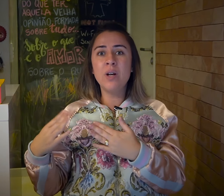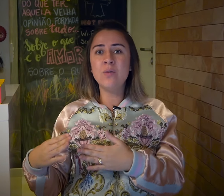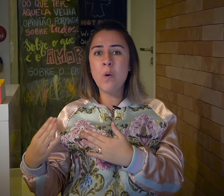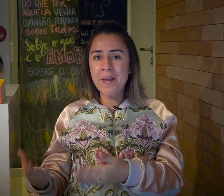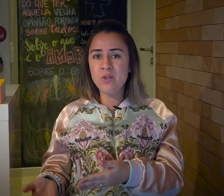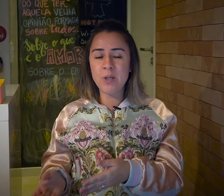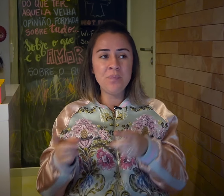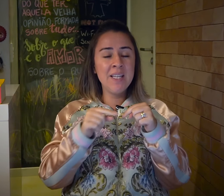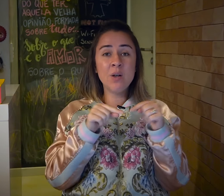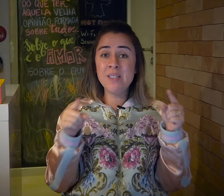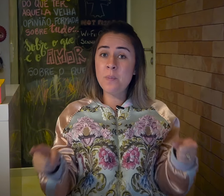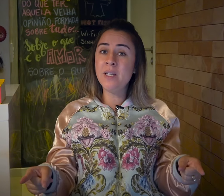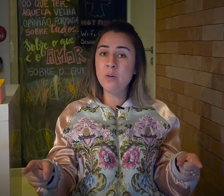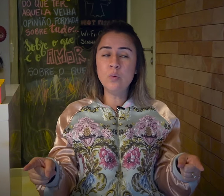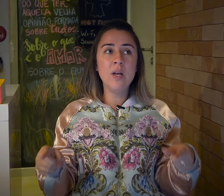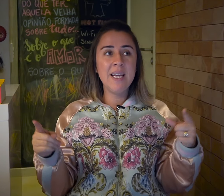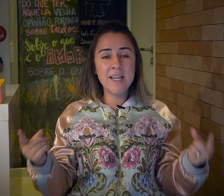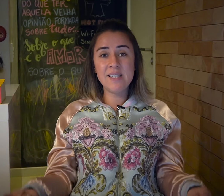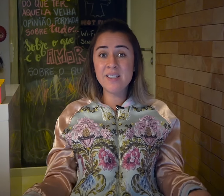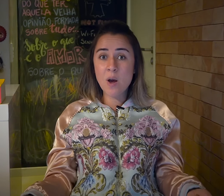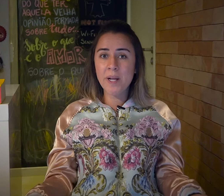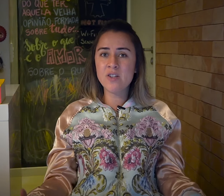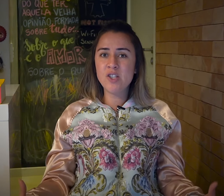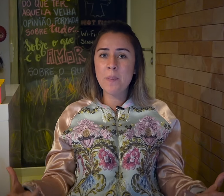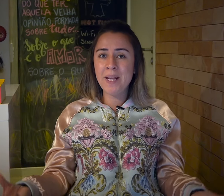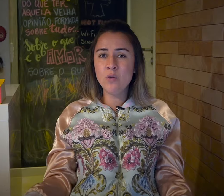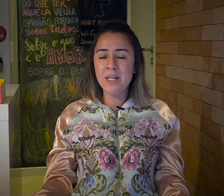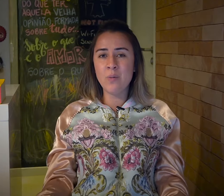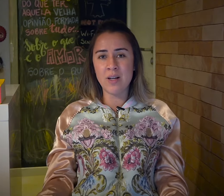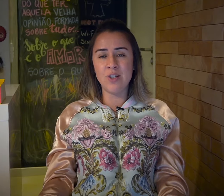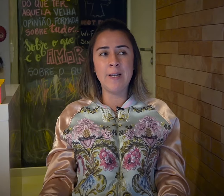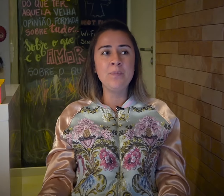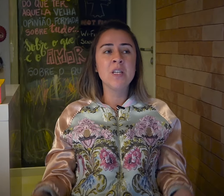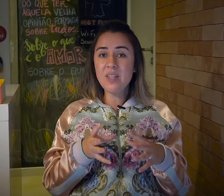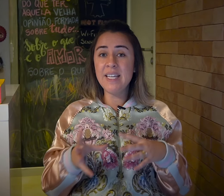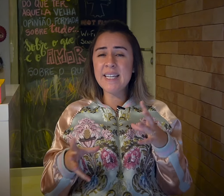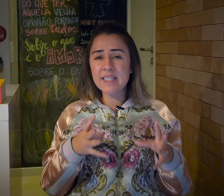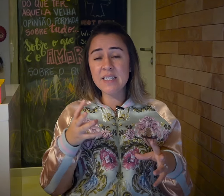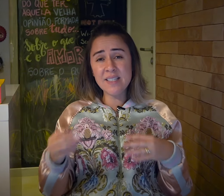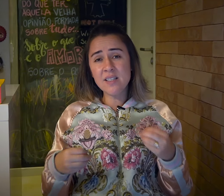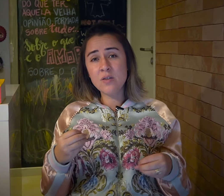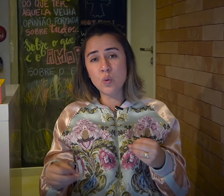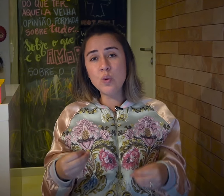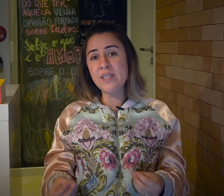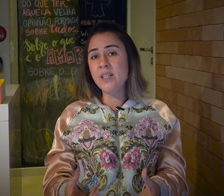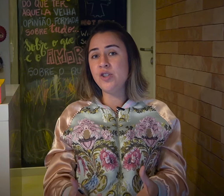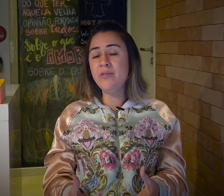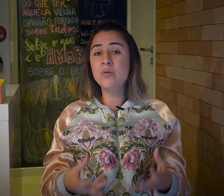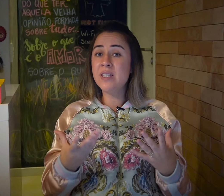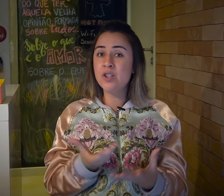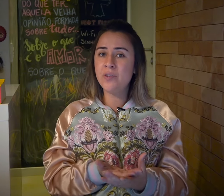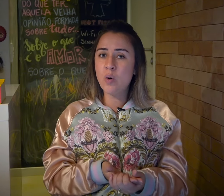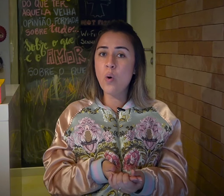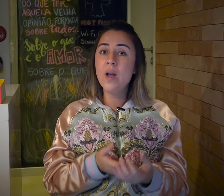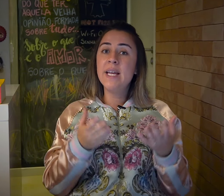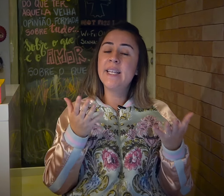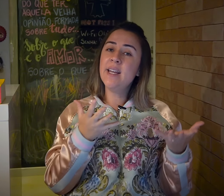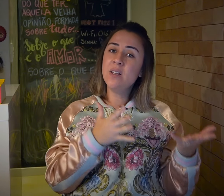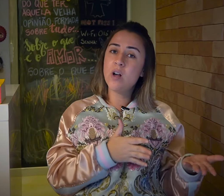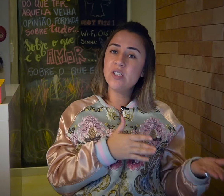gradualmente. Então esse período, ele é essencial pra que a gente aprenda uma linguagem, né? E nesses estudos científicos se identificou que a linguagem